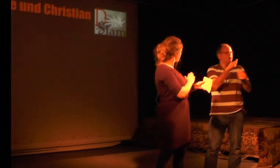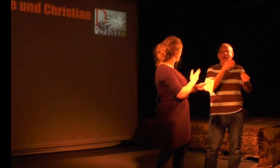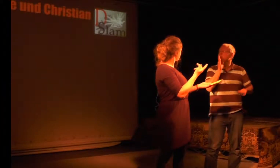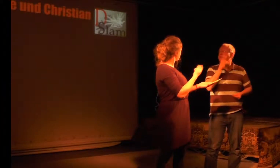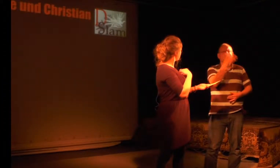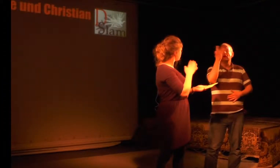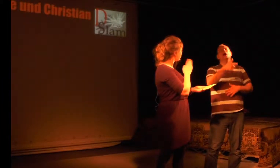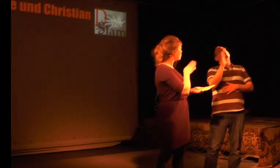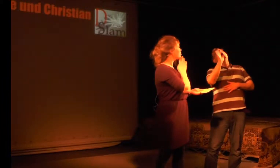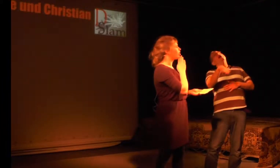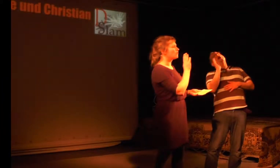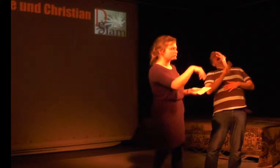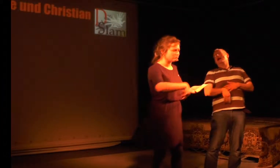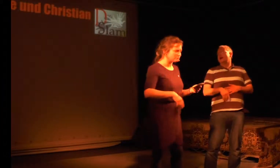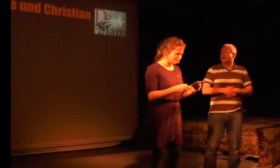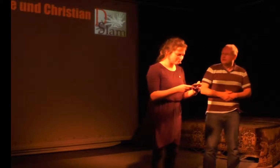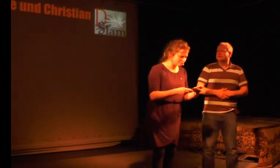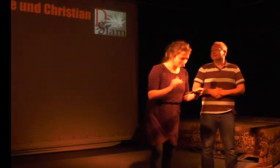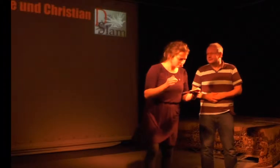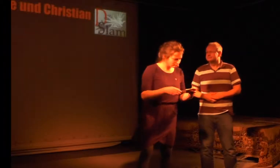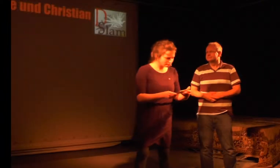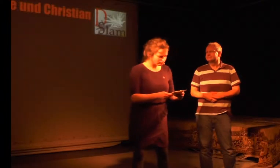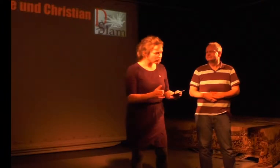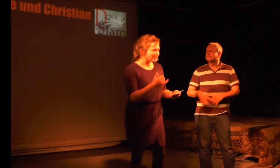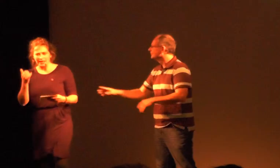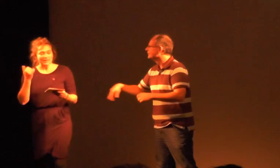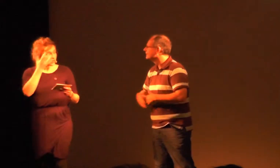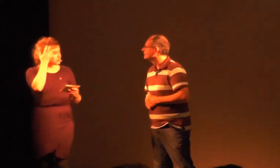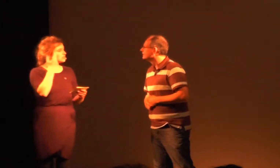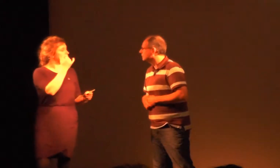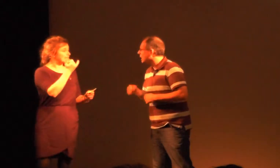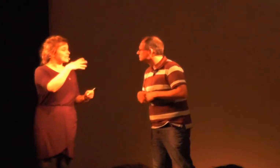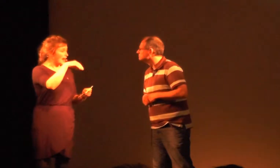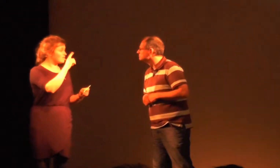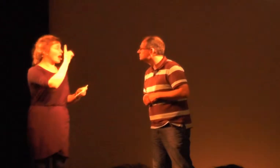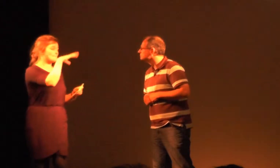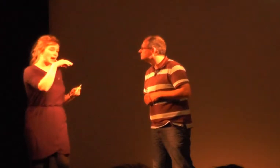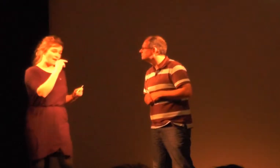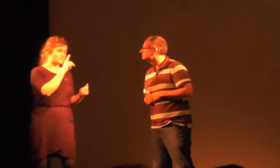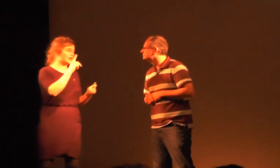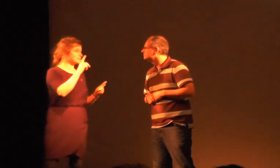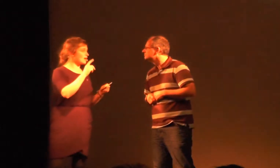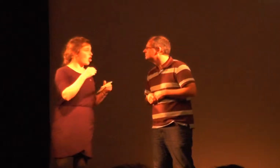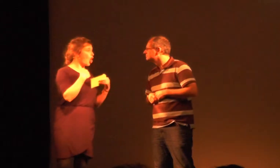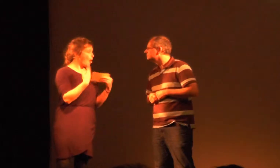Gut, okay, war es das? Oh, ich glaube, wir haben genug erzählt. Ja, ich glaube auch. Gut, jetzt fangen wir an, okay?